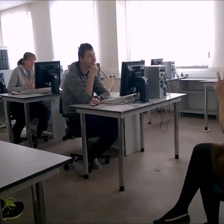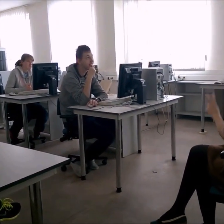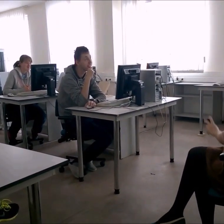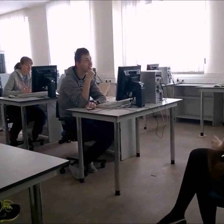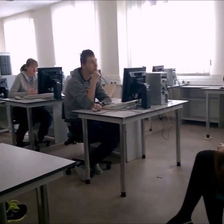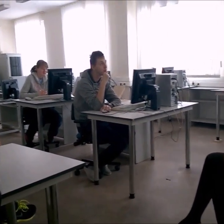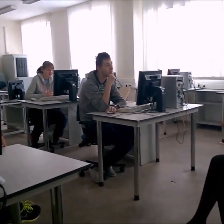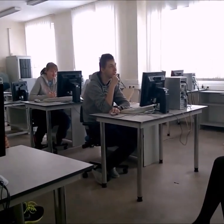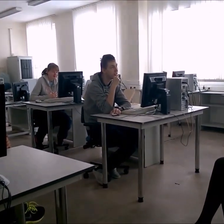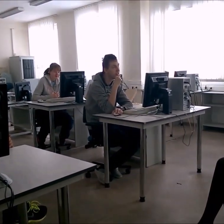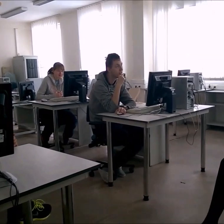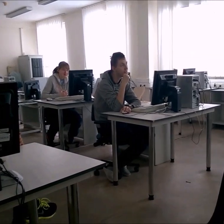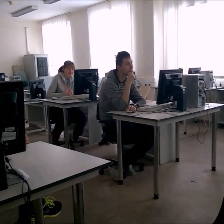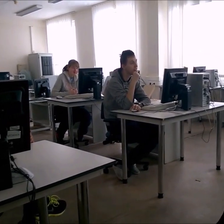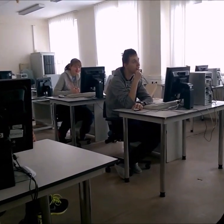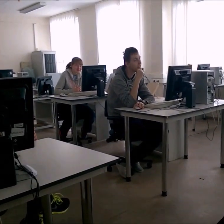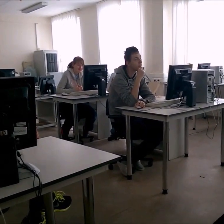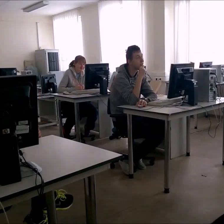Kõik on kõik on kõik.